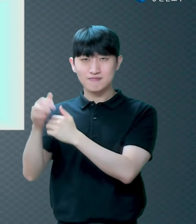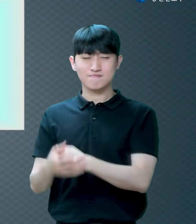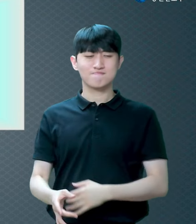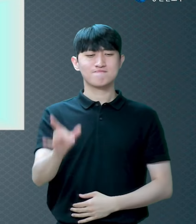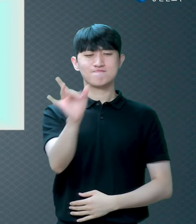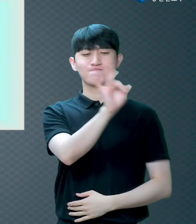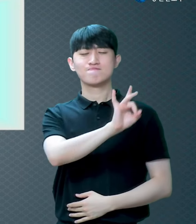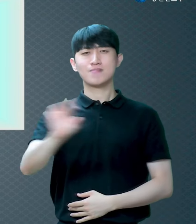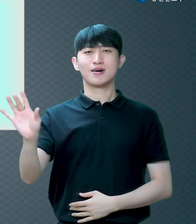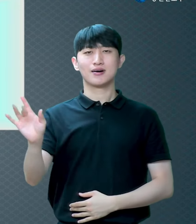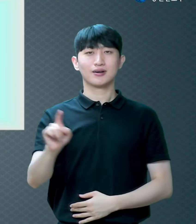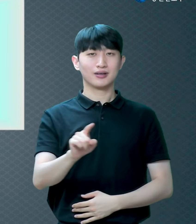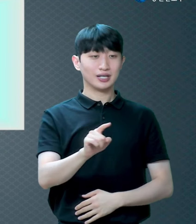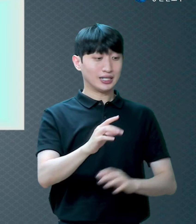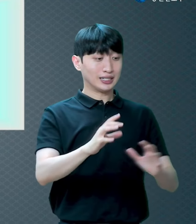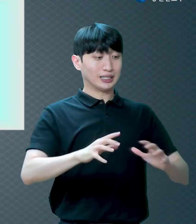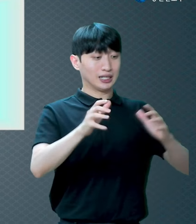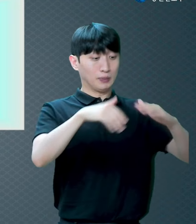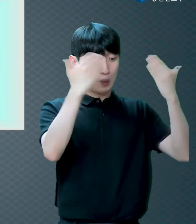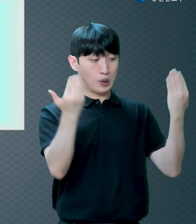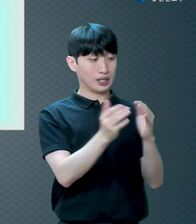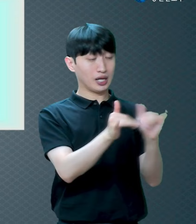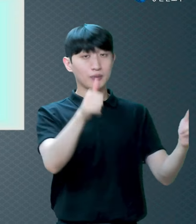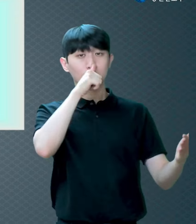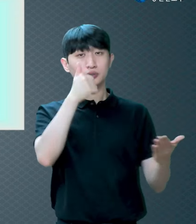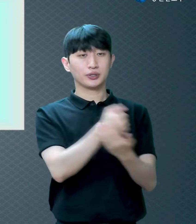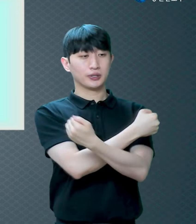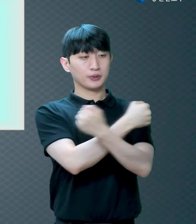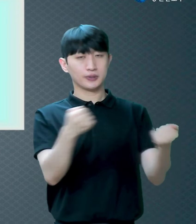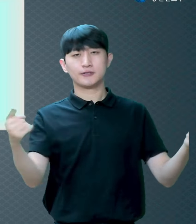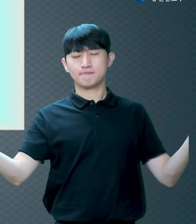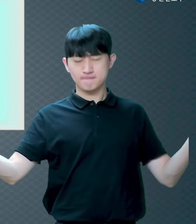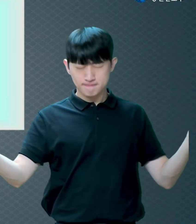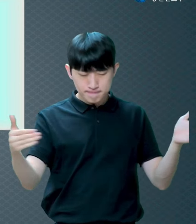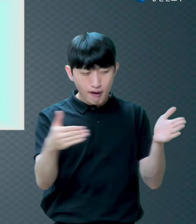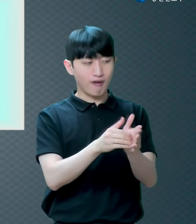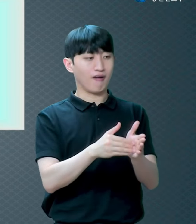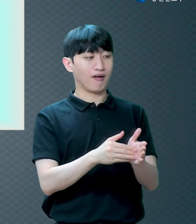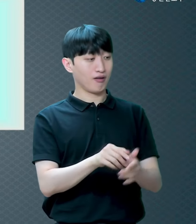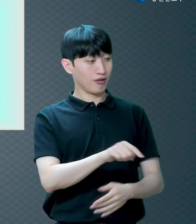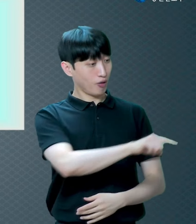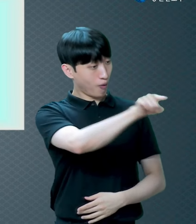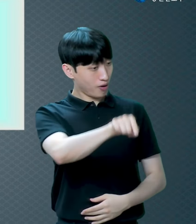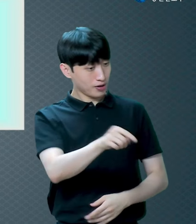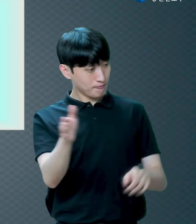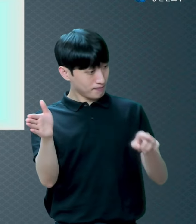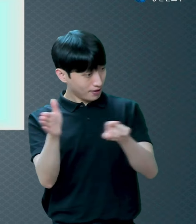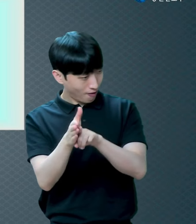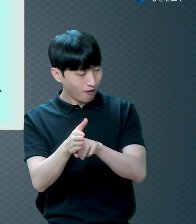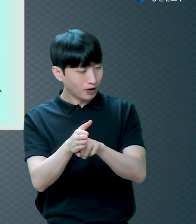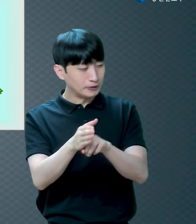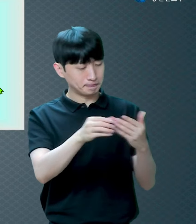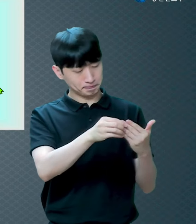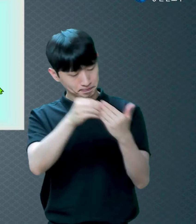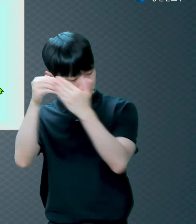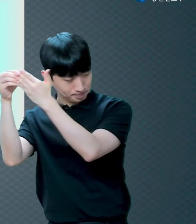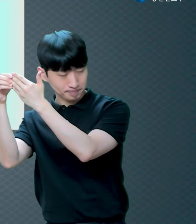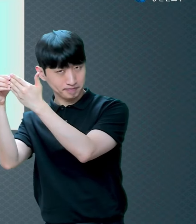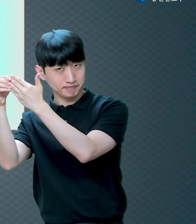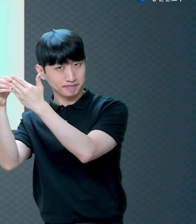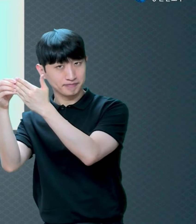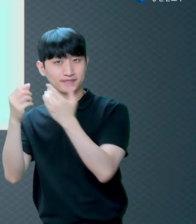탁 죄 영원히 싹 씻어놓고 이거 믿으면 데려갈게 두 번째는